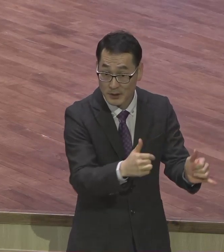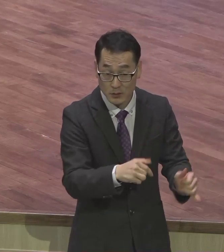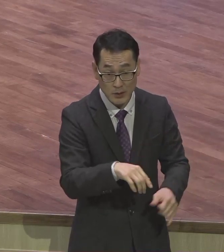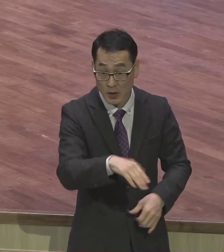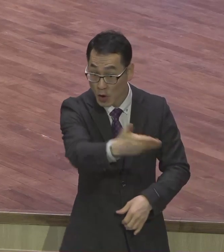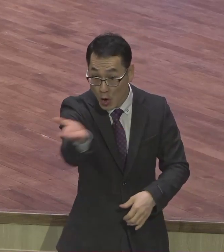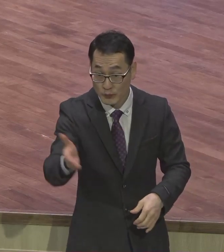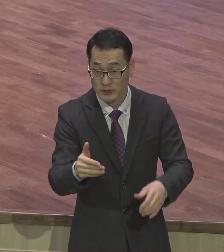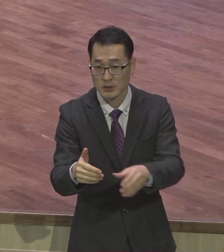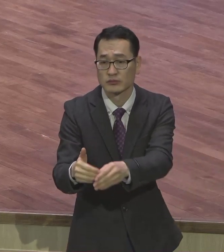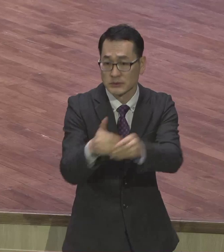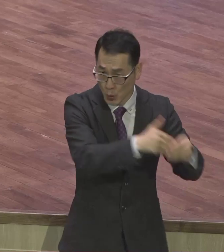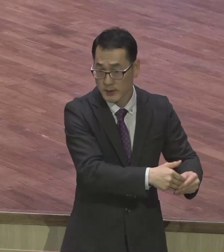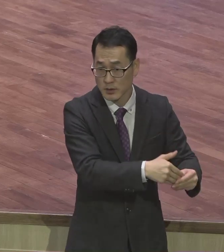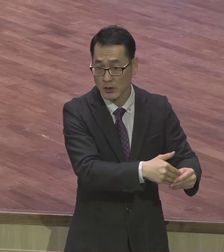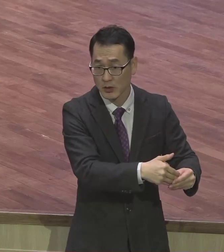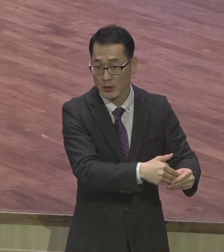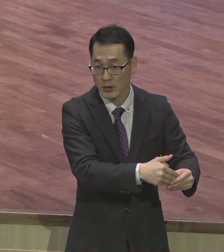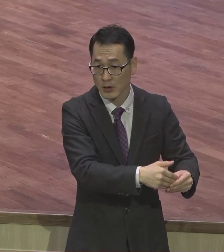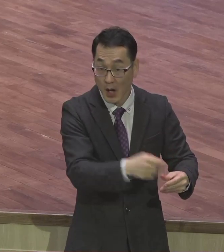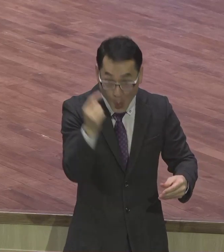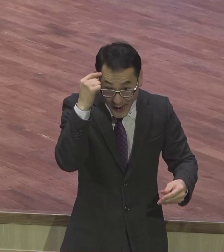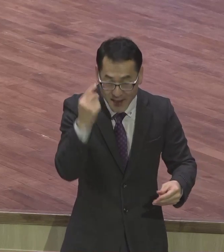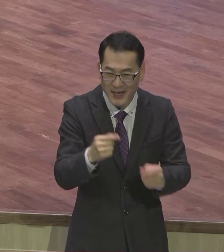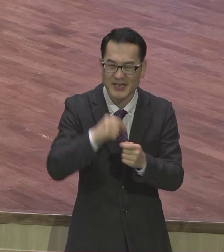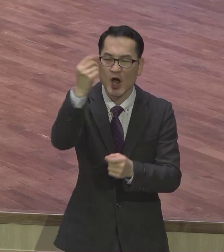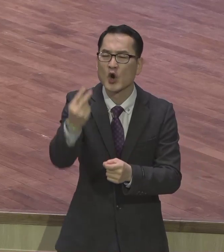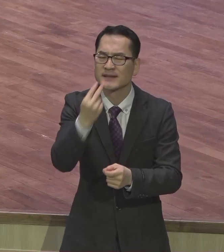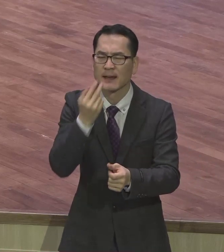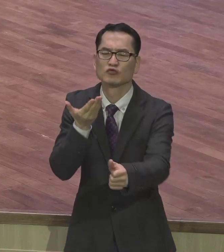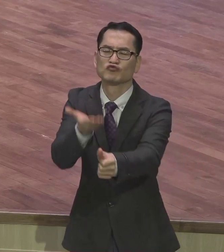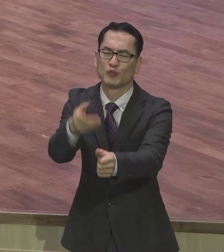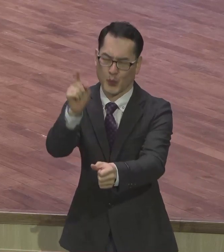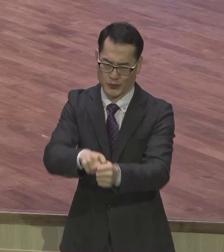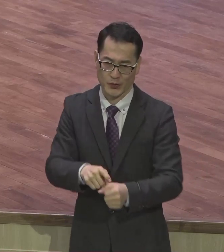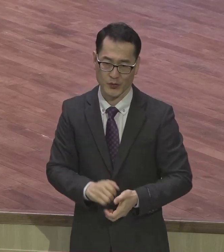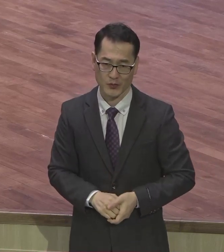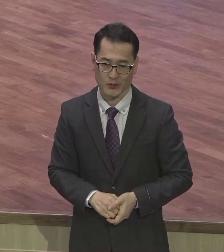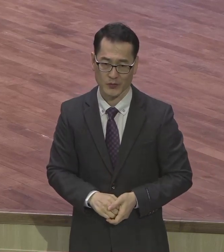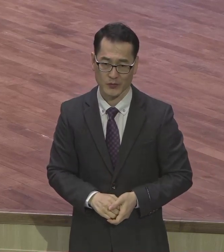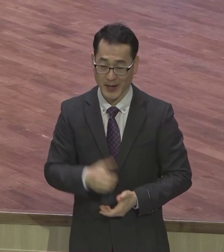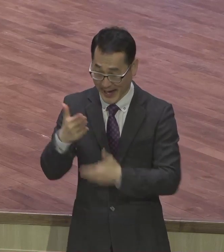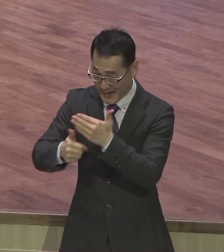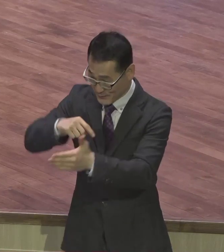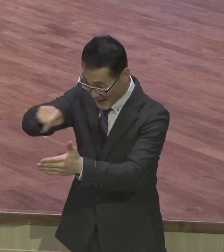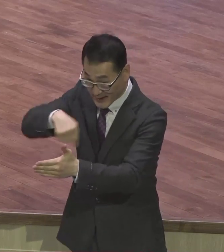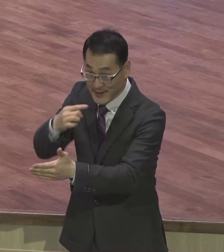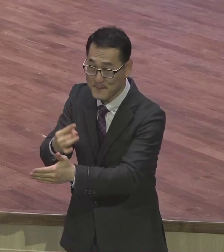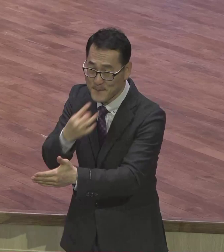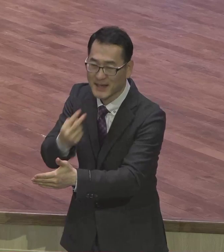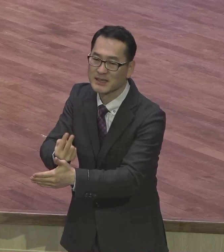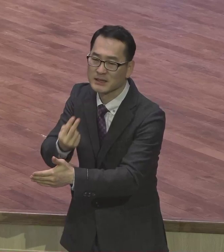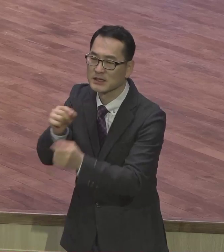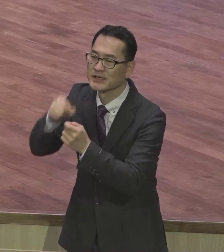영생 주시기 위해서. 하나님 안에만 영생이세요. 하나님 밖에는 영생 없어요.